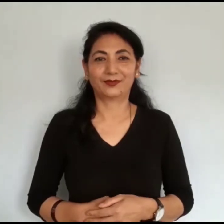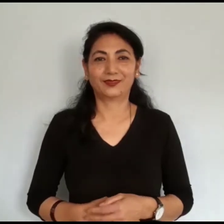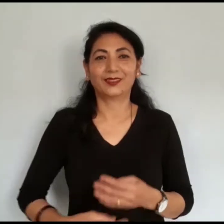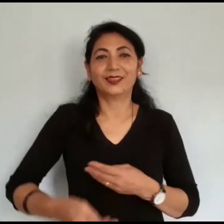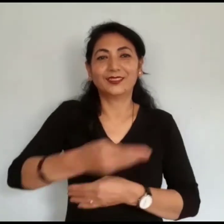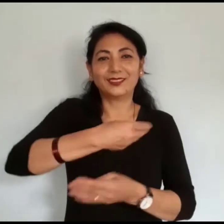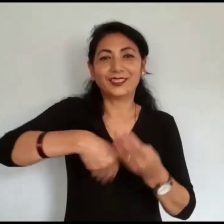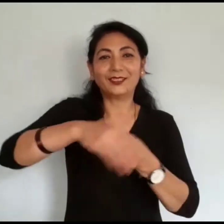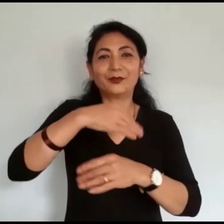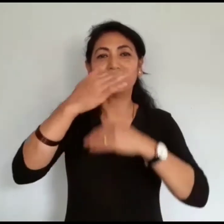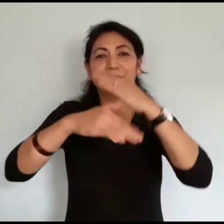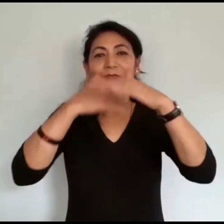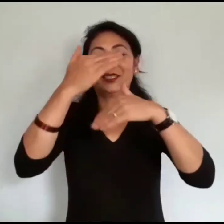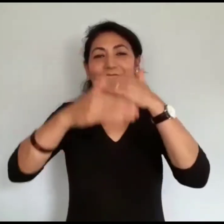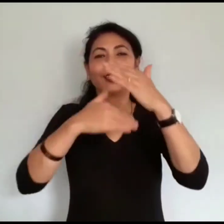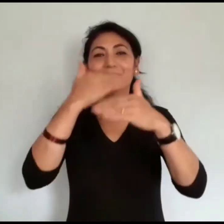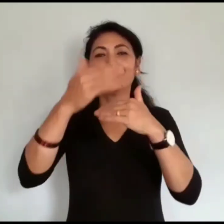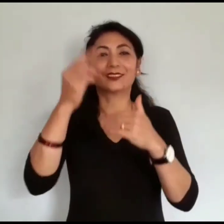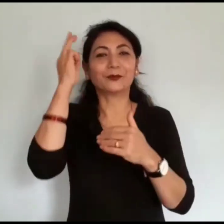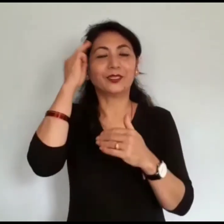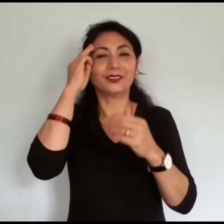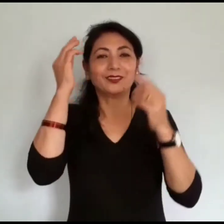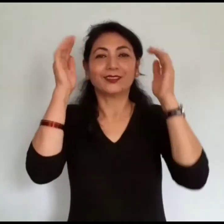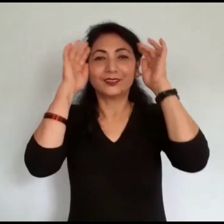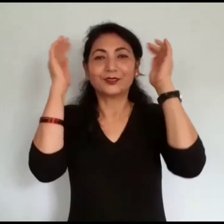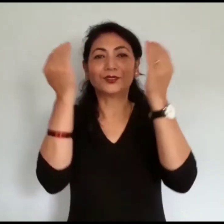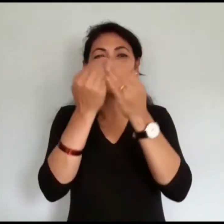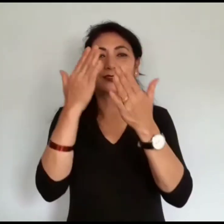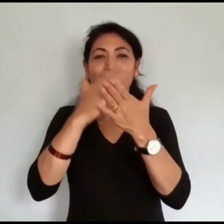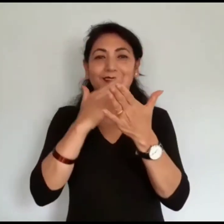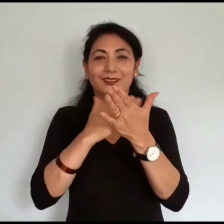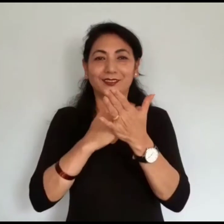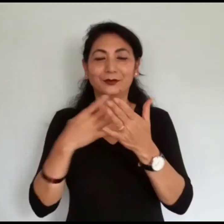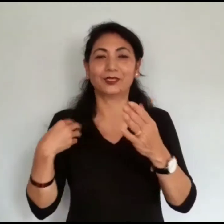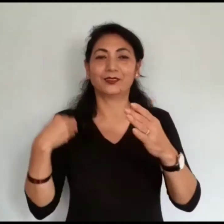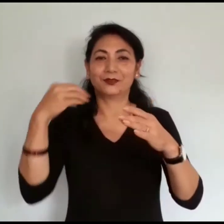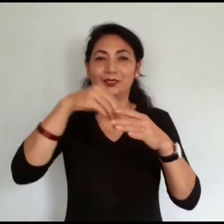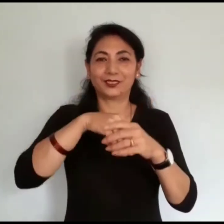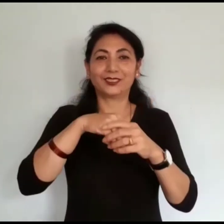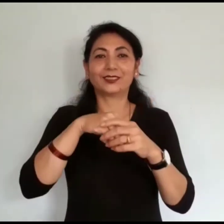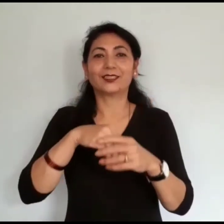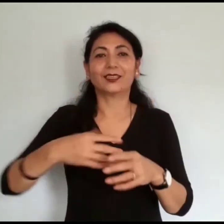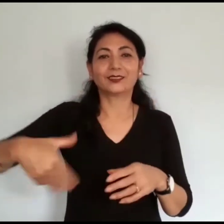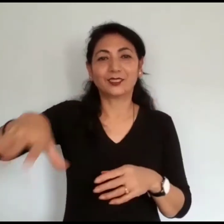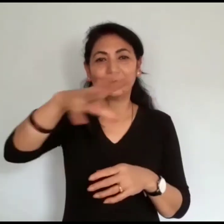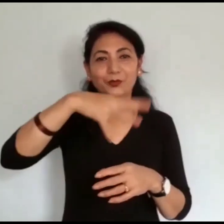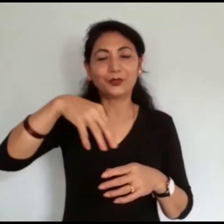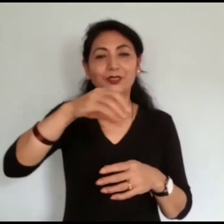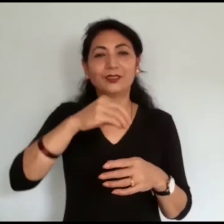शेर फर बेटर मेंचल केर वेबिनार मा सव भागिता को लागी हार दिखनी मन्तना